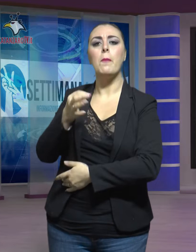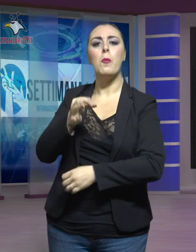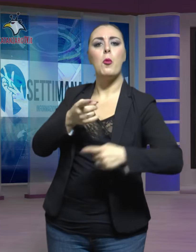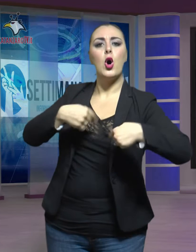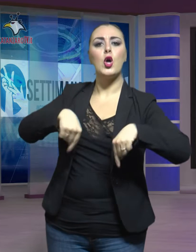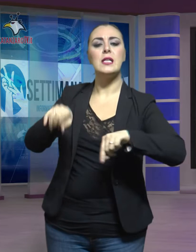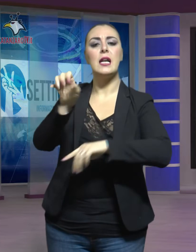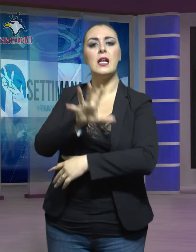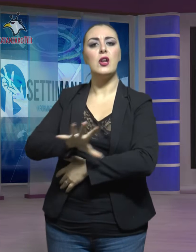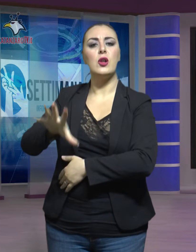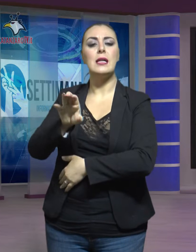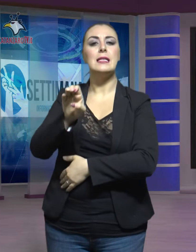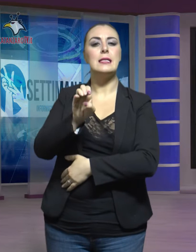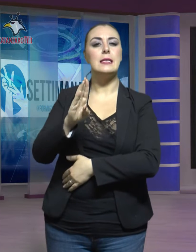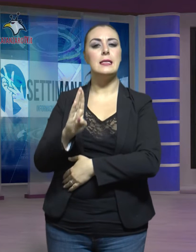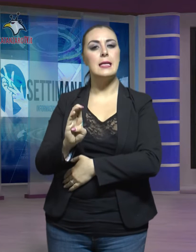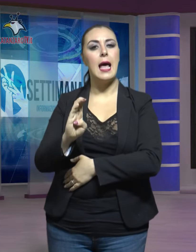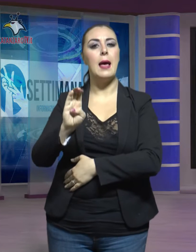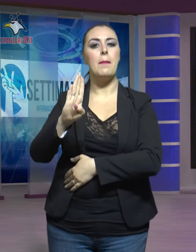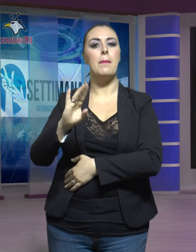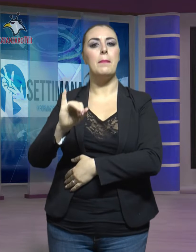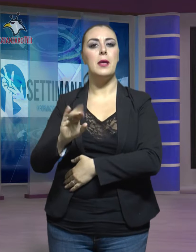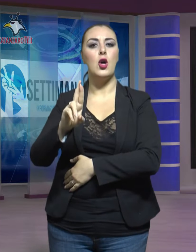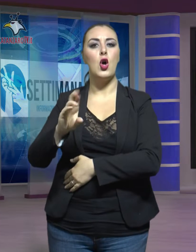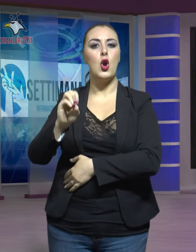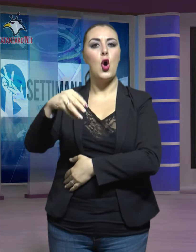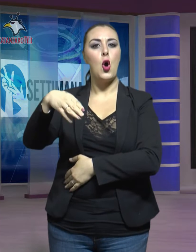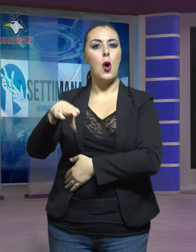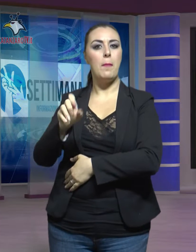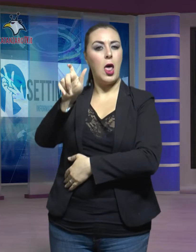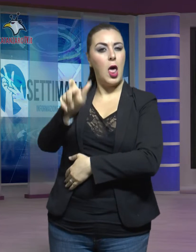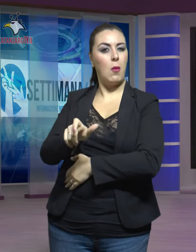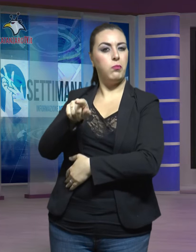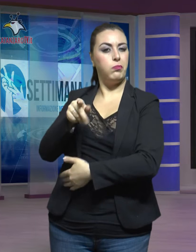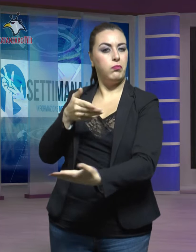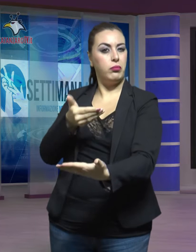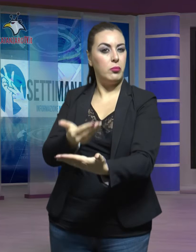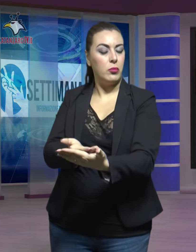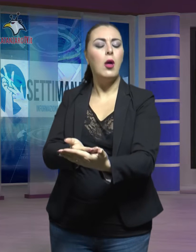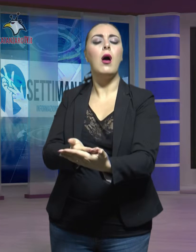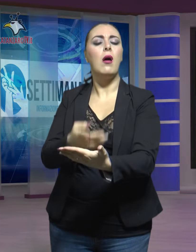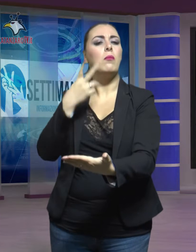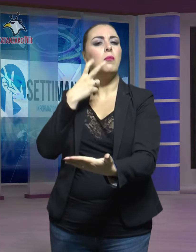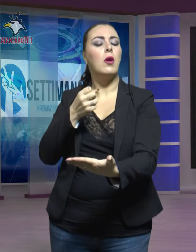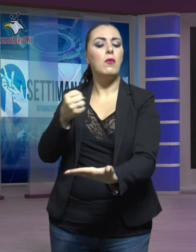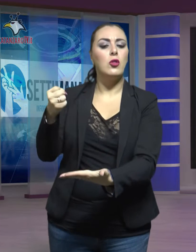Sebi Romeo che prevede un fondo di solidarietà per i